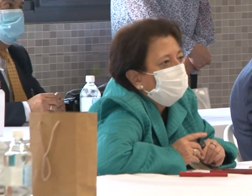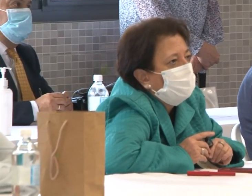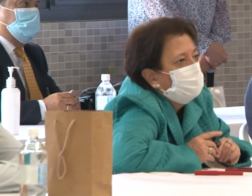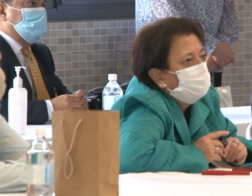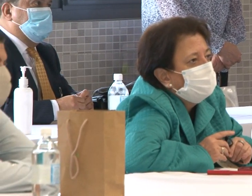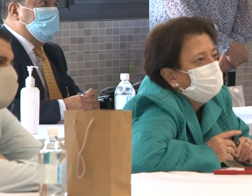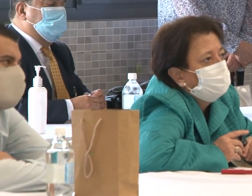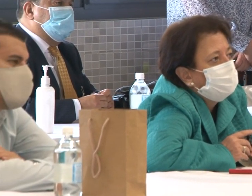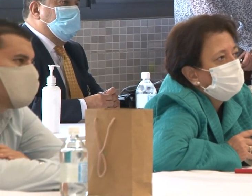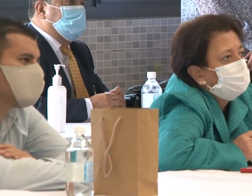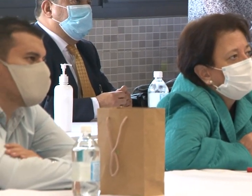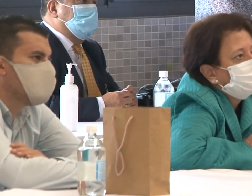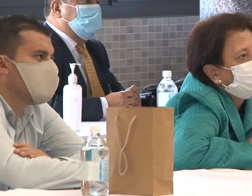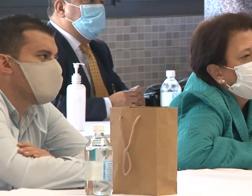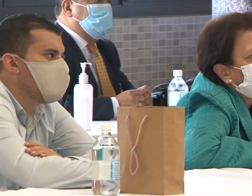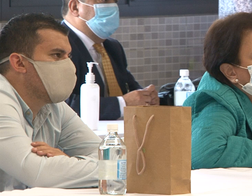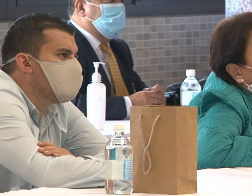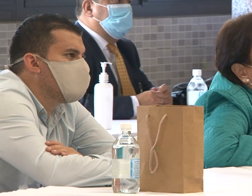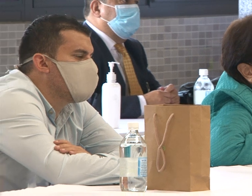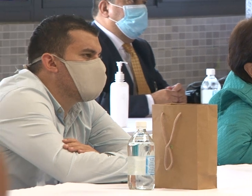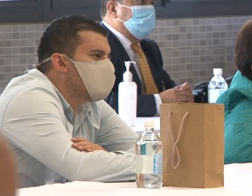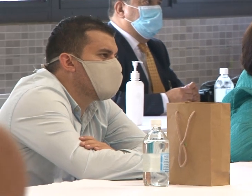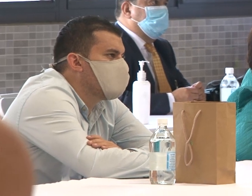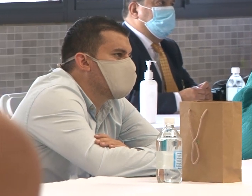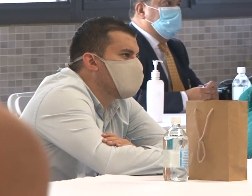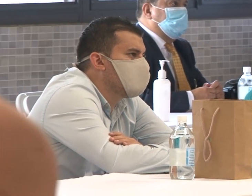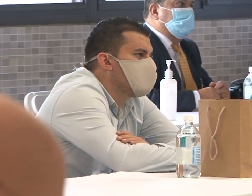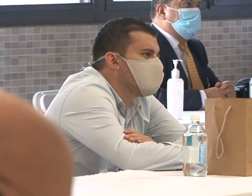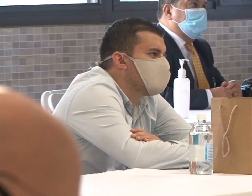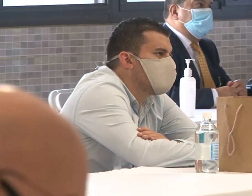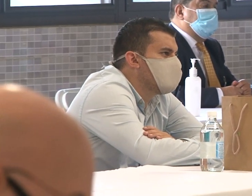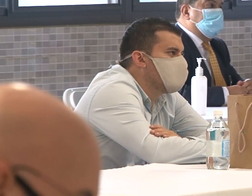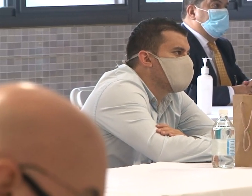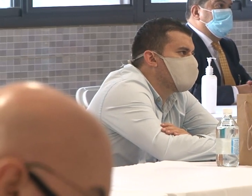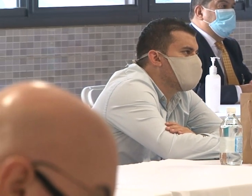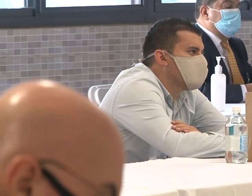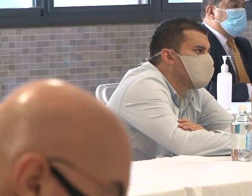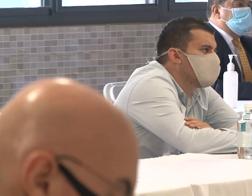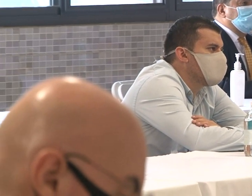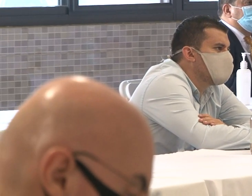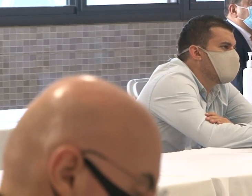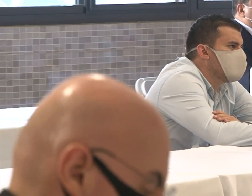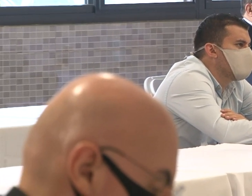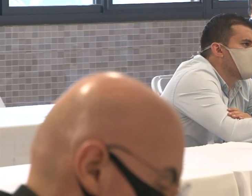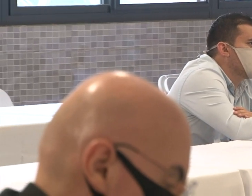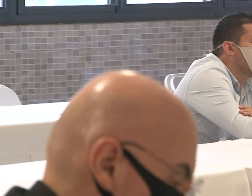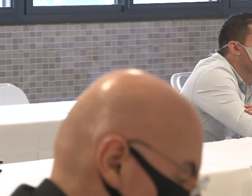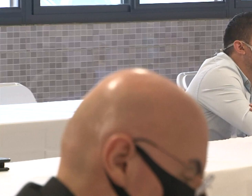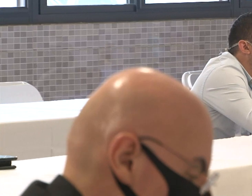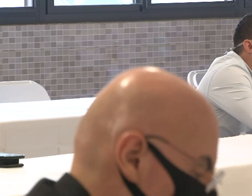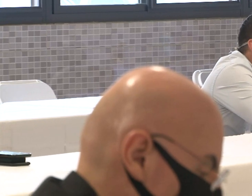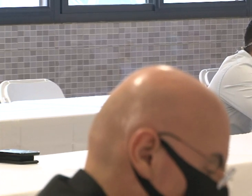activamente, a escuchar, estar. me comprometo también con los